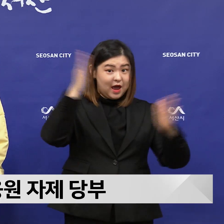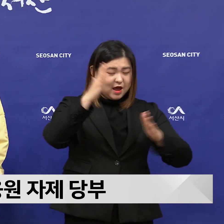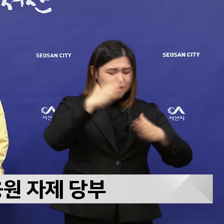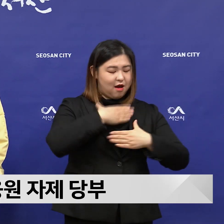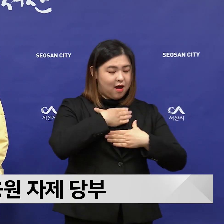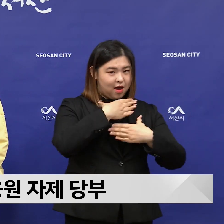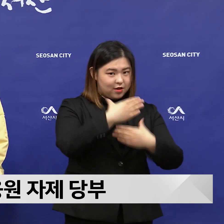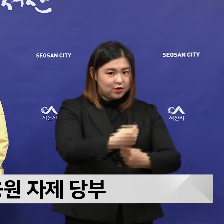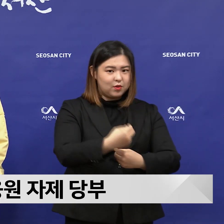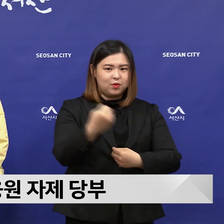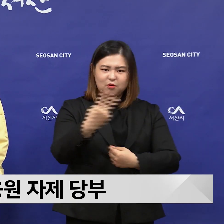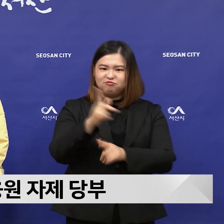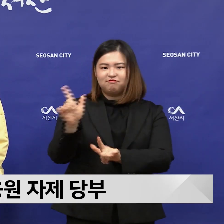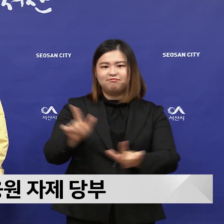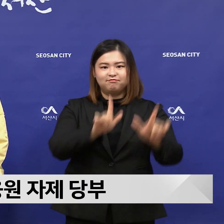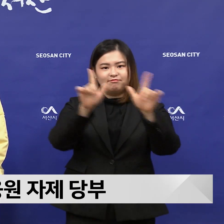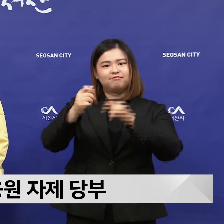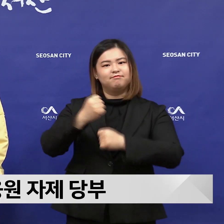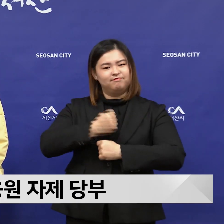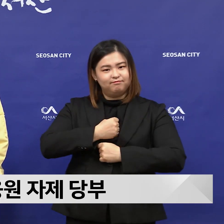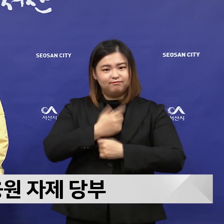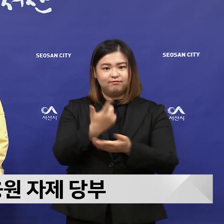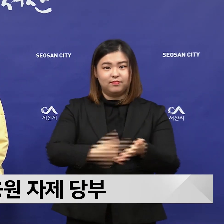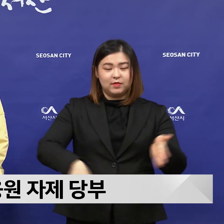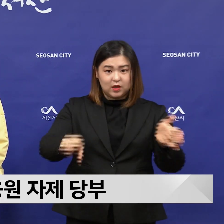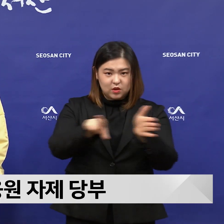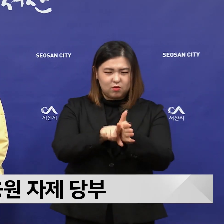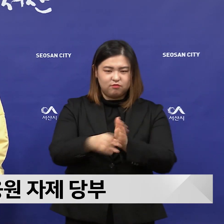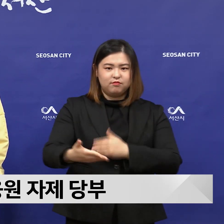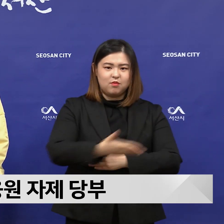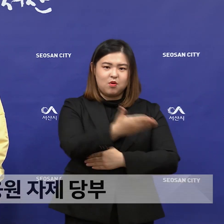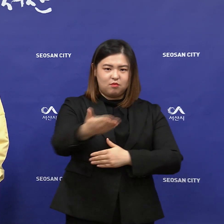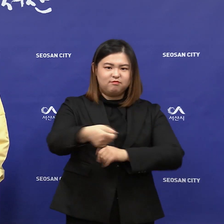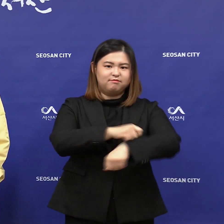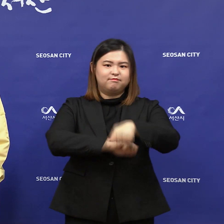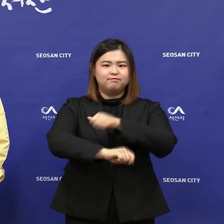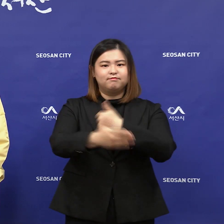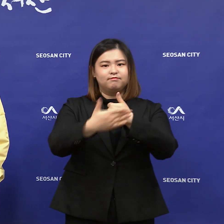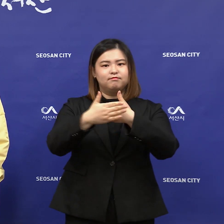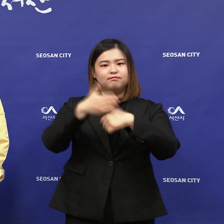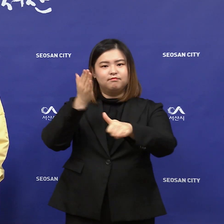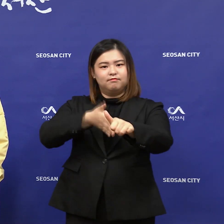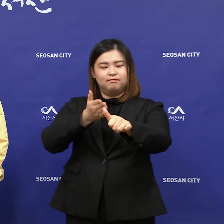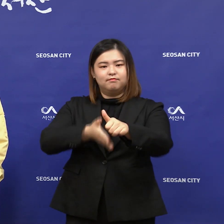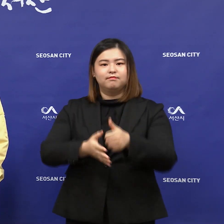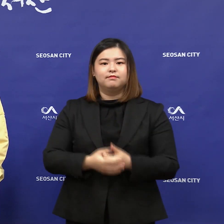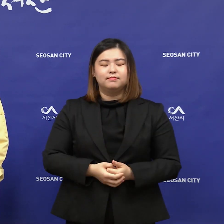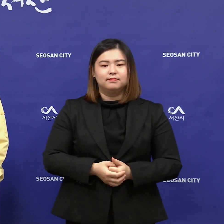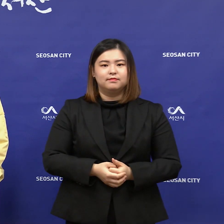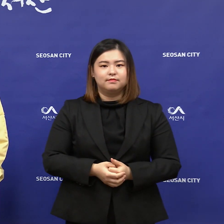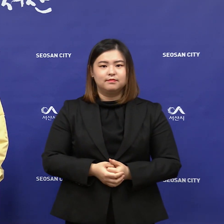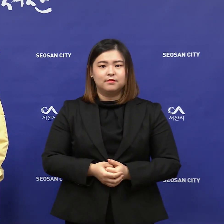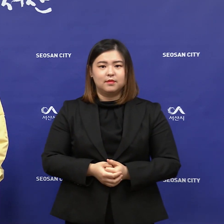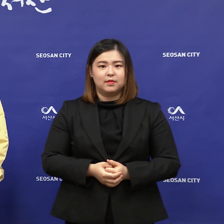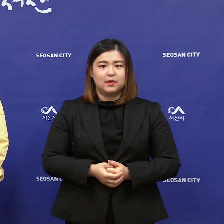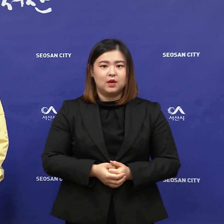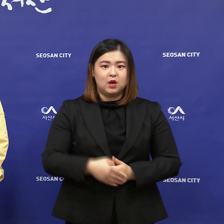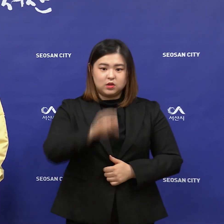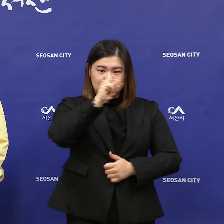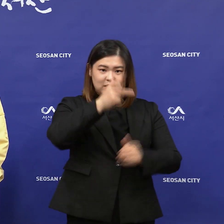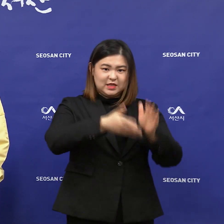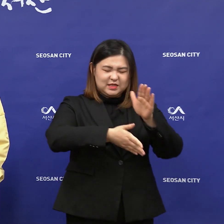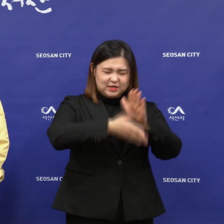일상을 지키기 위해 시민 여러분의 적극적인 협조를 거듭 부탁드립니다. 서산시도